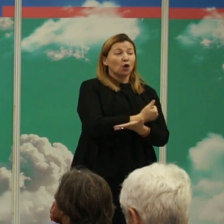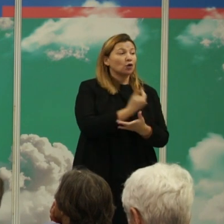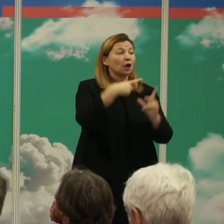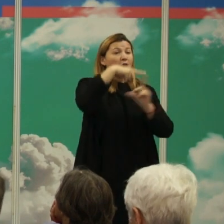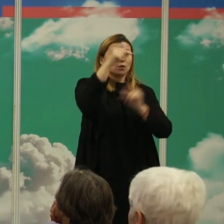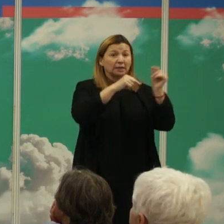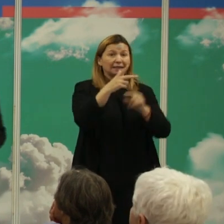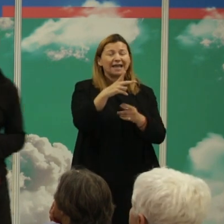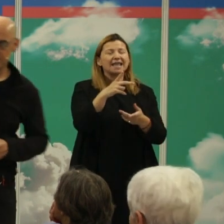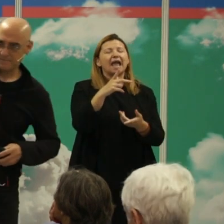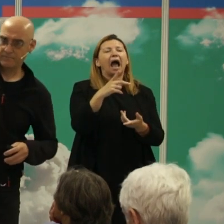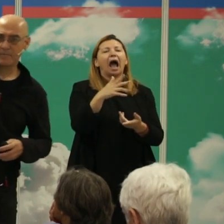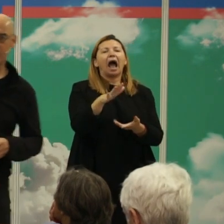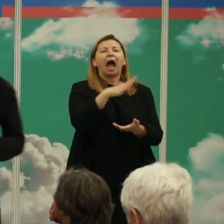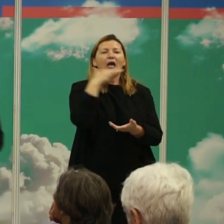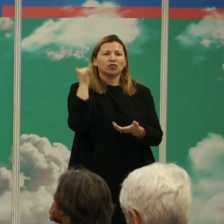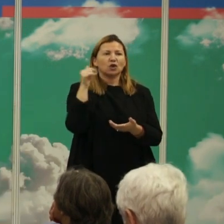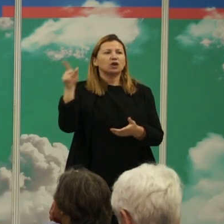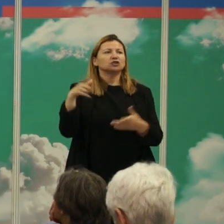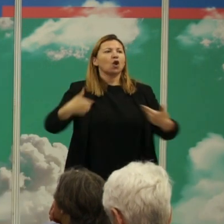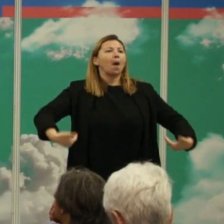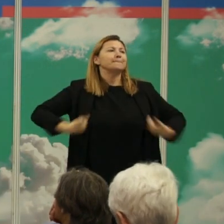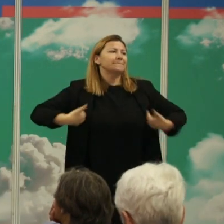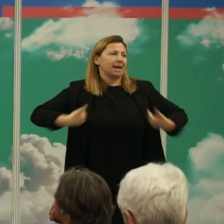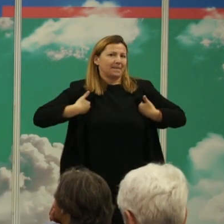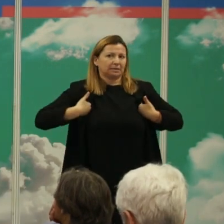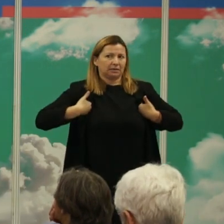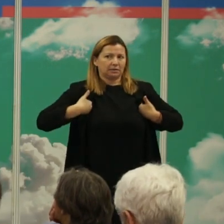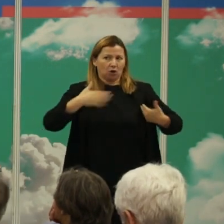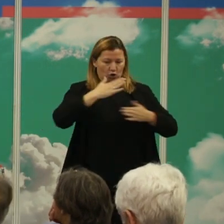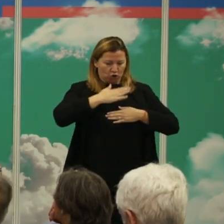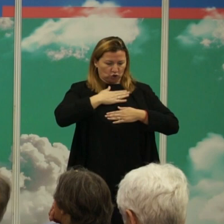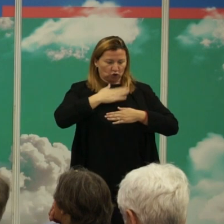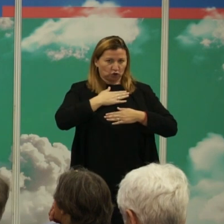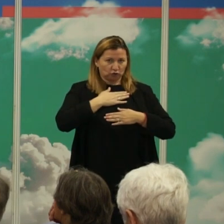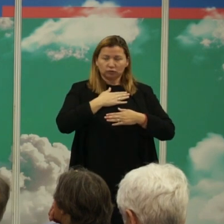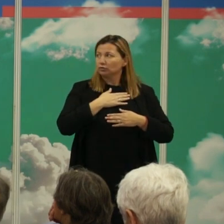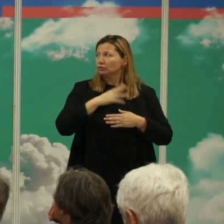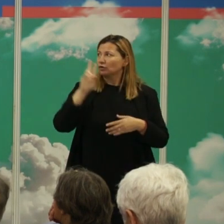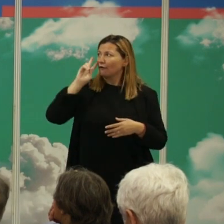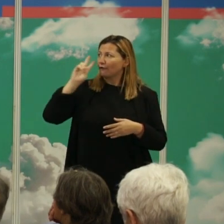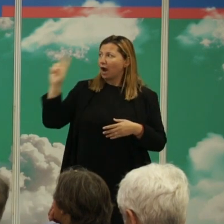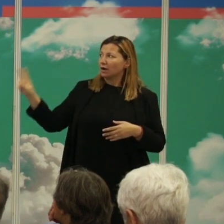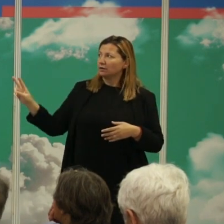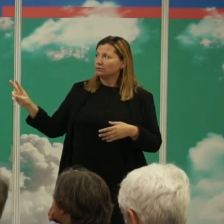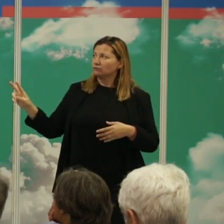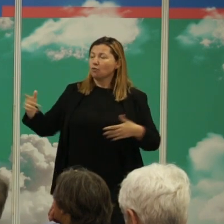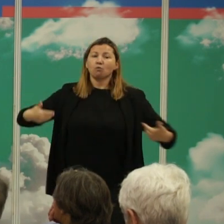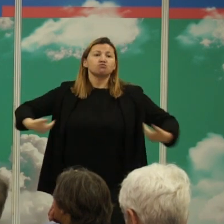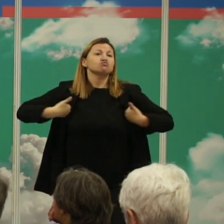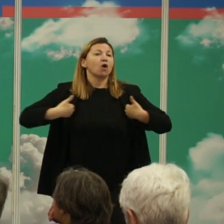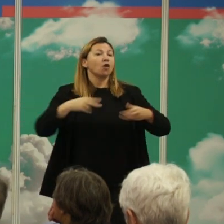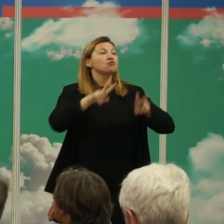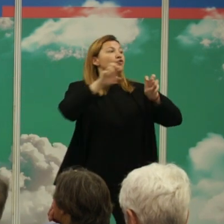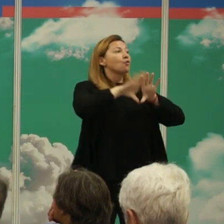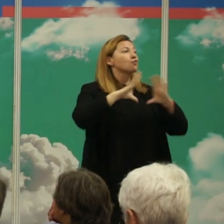azul son primates somos los de nuestro linaje fijaros pues un mono del nuevo